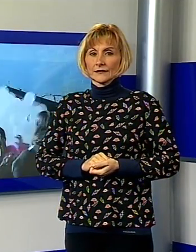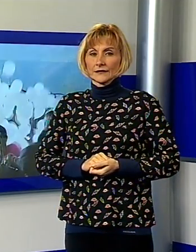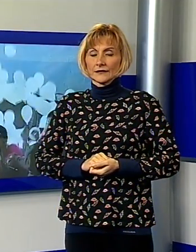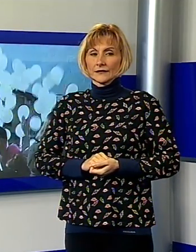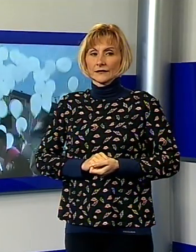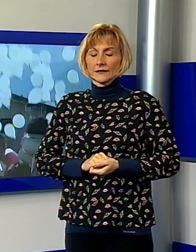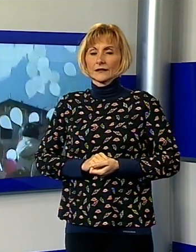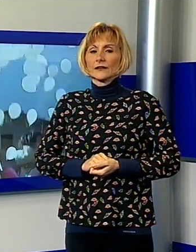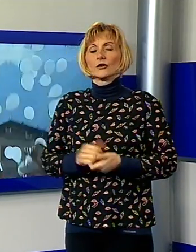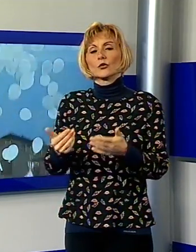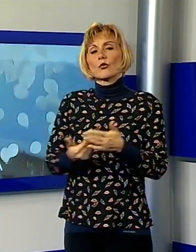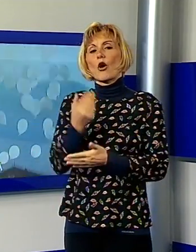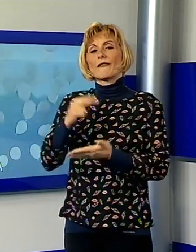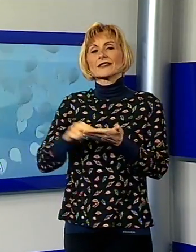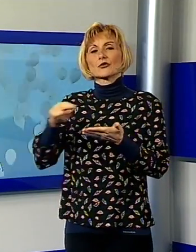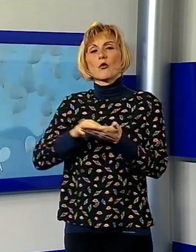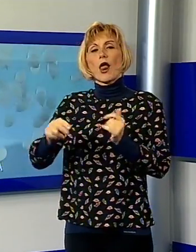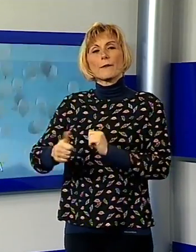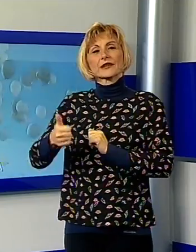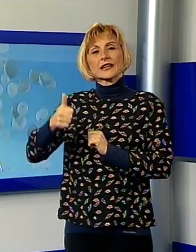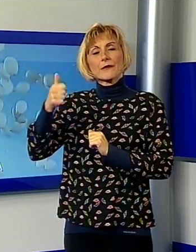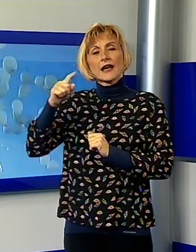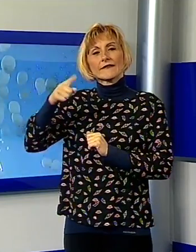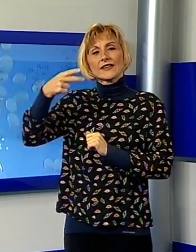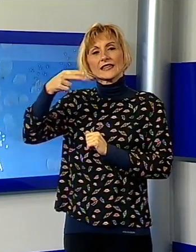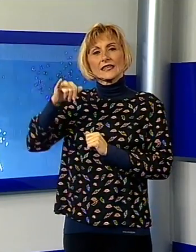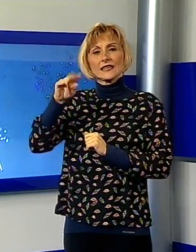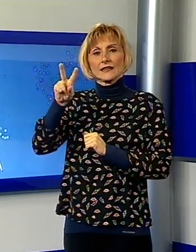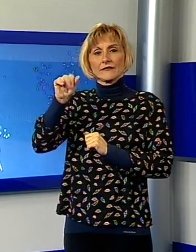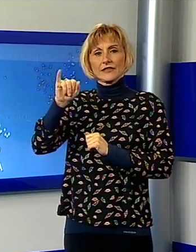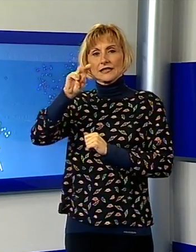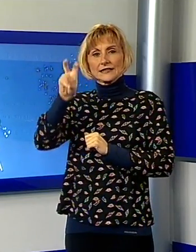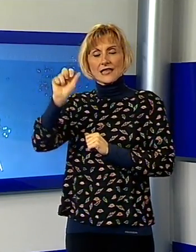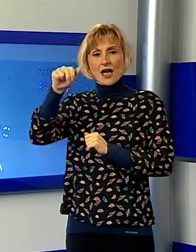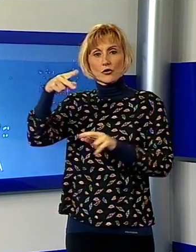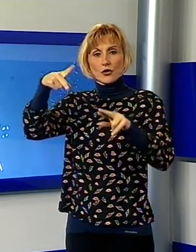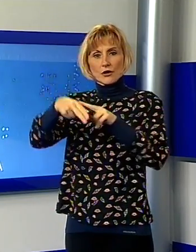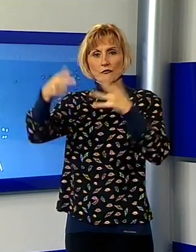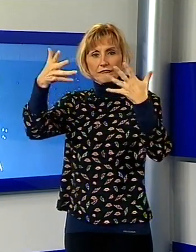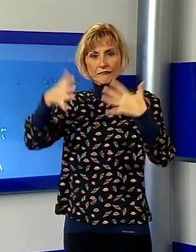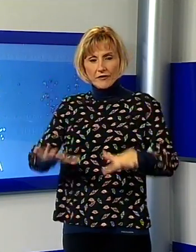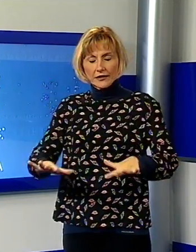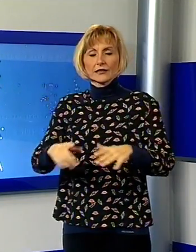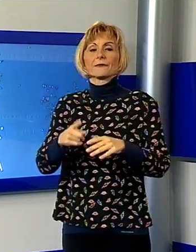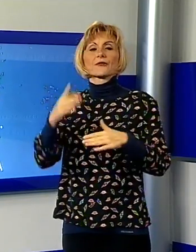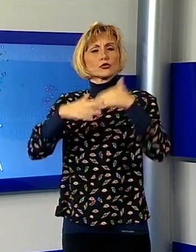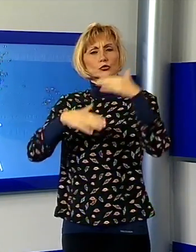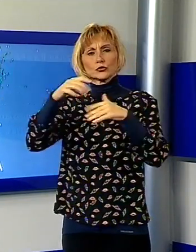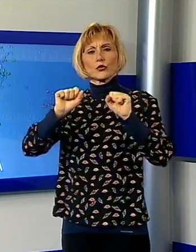Inaugurata la nuova scuola primaria di Ghivizzano, taglio del nastro per la nuova struttura antisismica che sostituisce quella